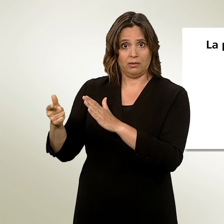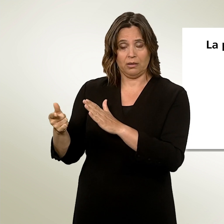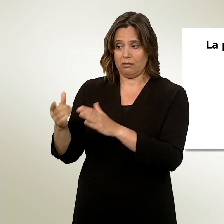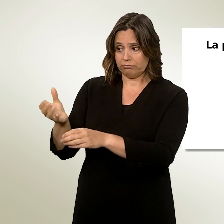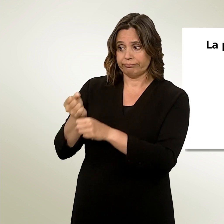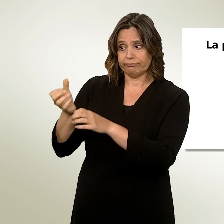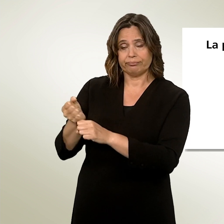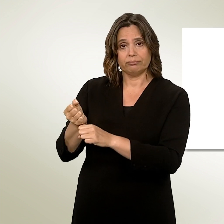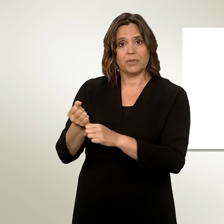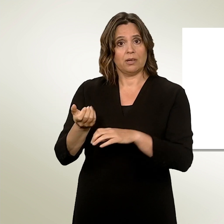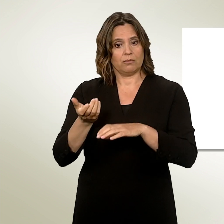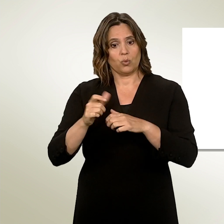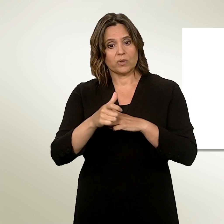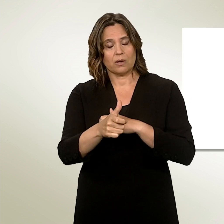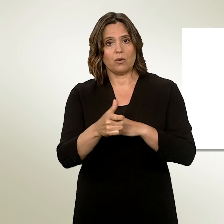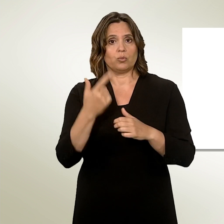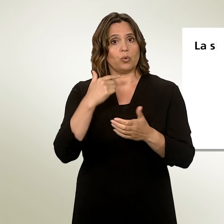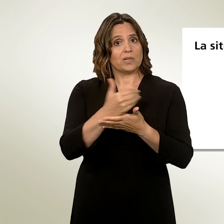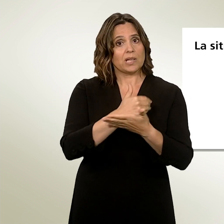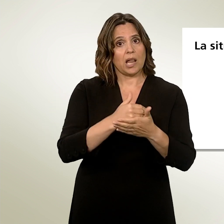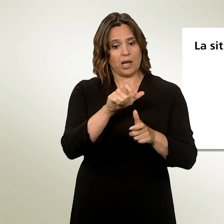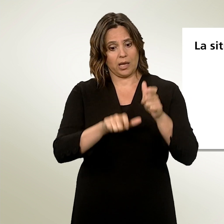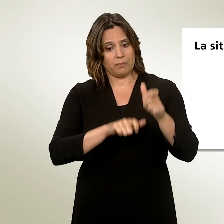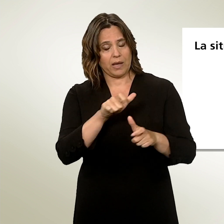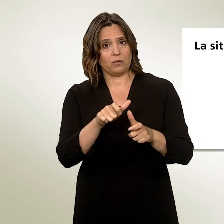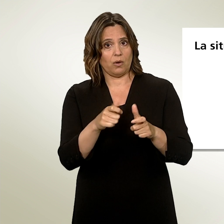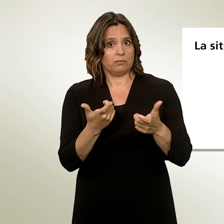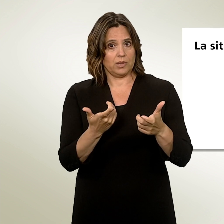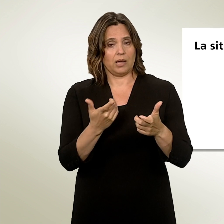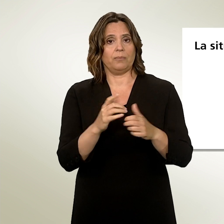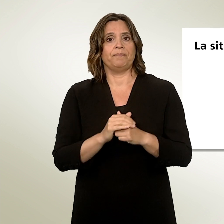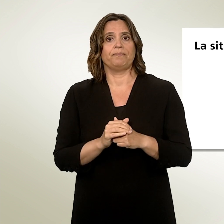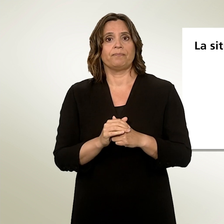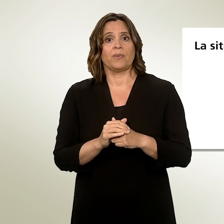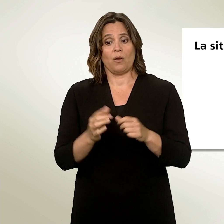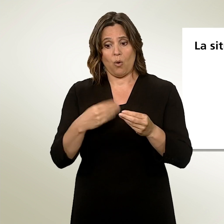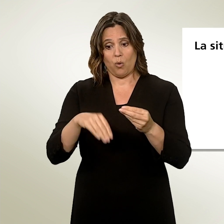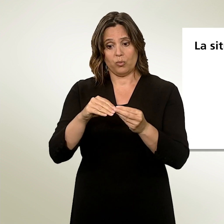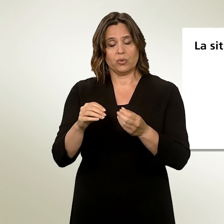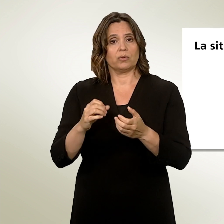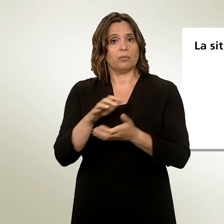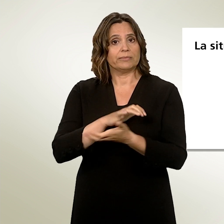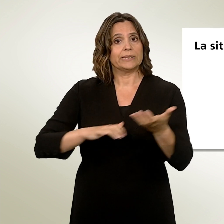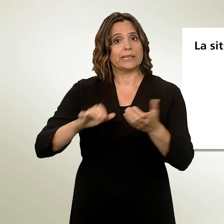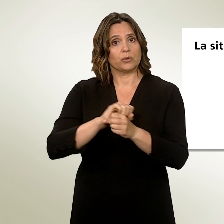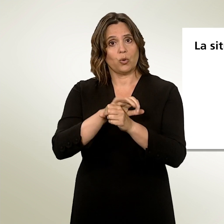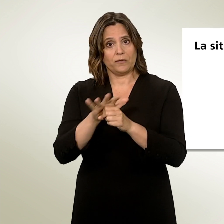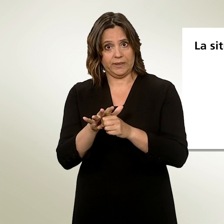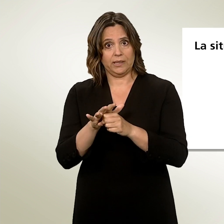s'accroît. La situation est encore aggravée par la crise économique due à la pandémie de coronavirus et par la montée du